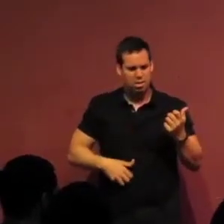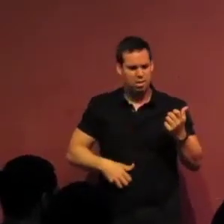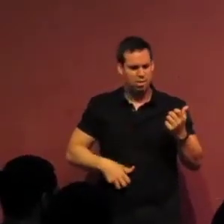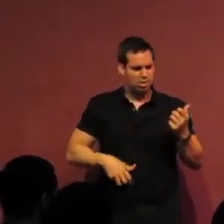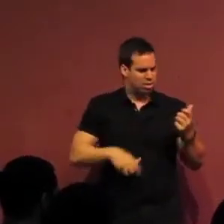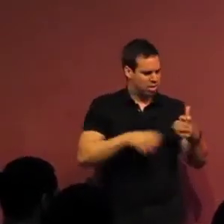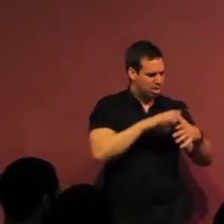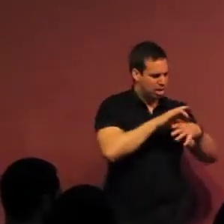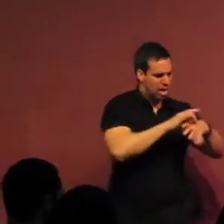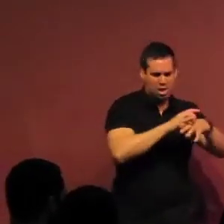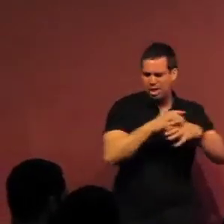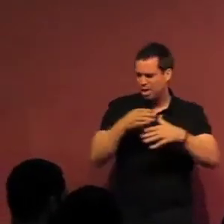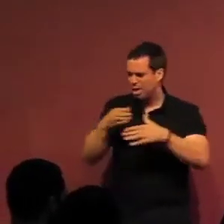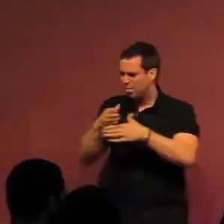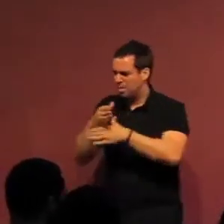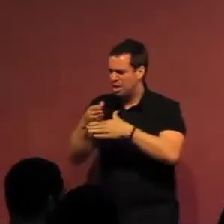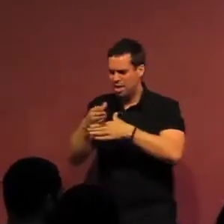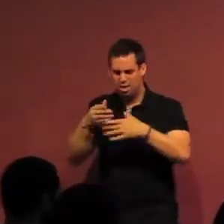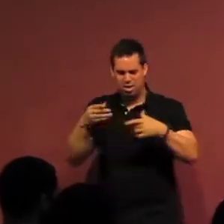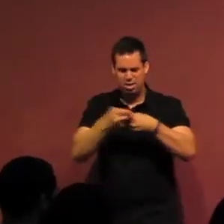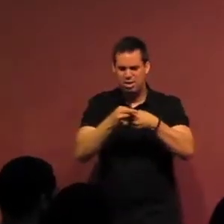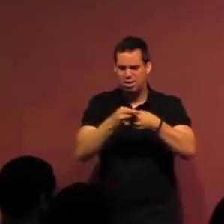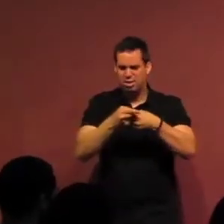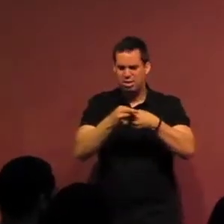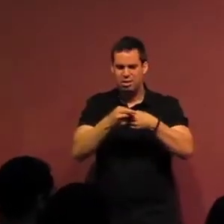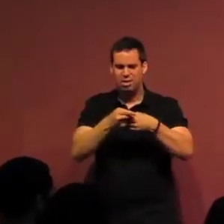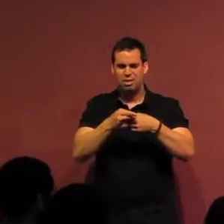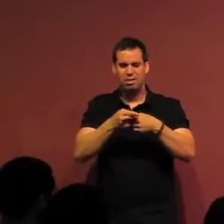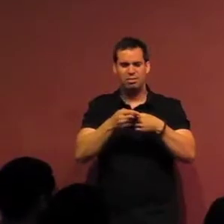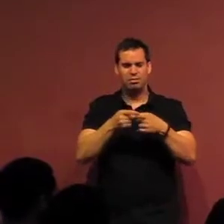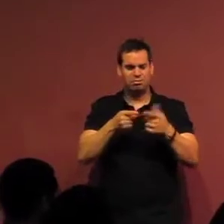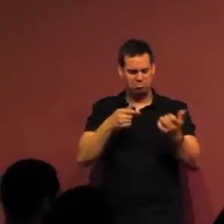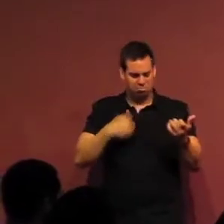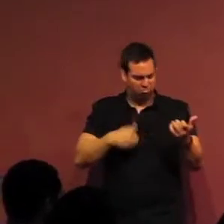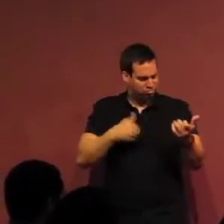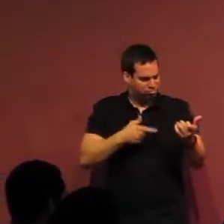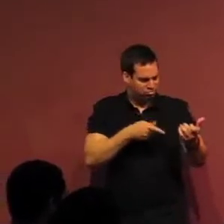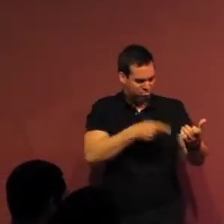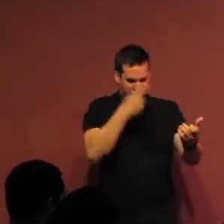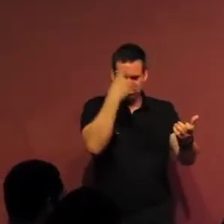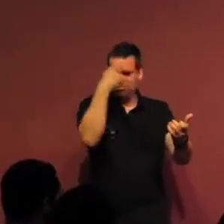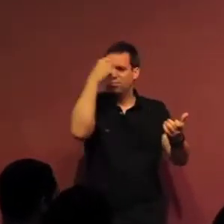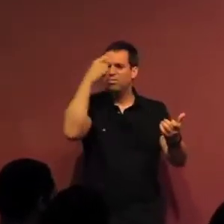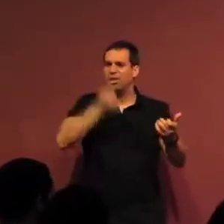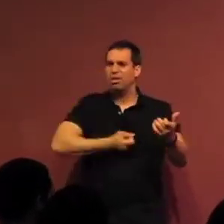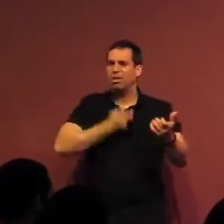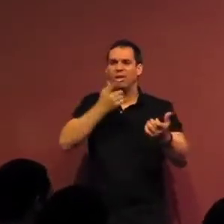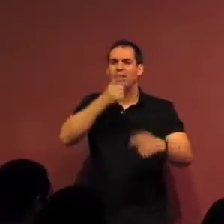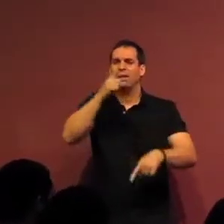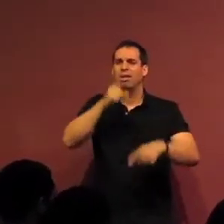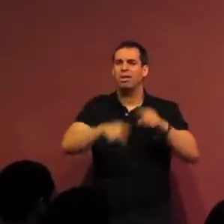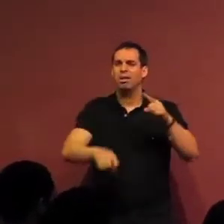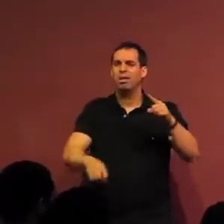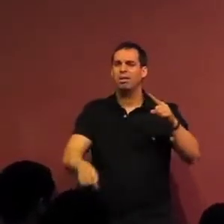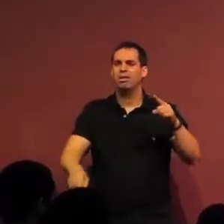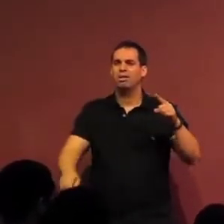revólpico de carne con madera Un instrumento sin mejores questandores